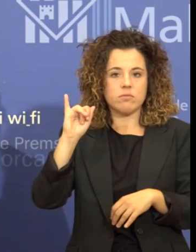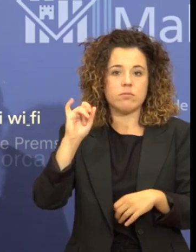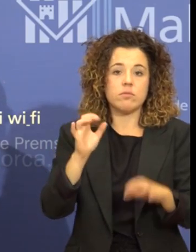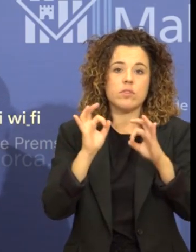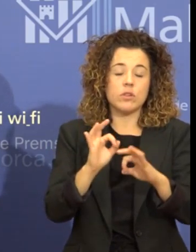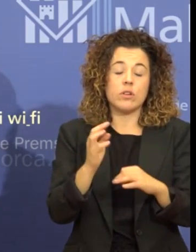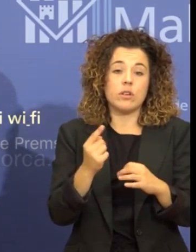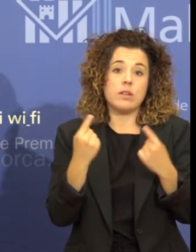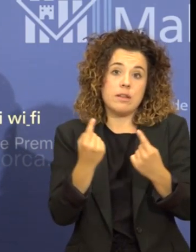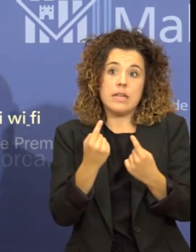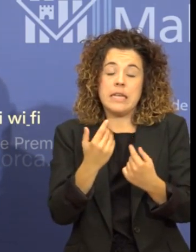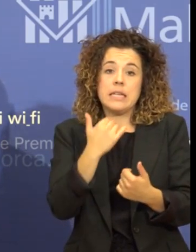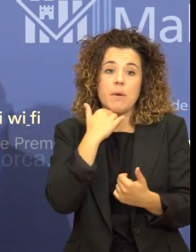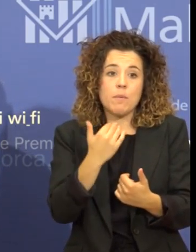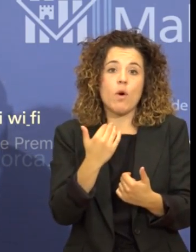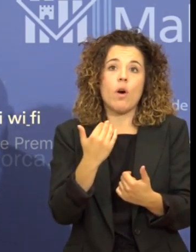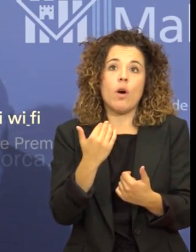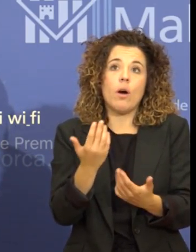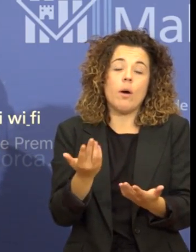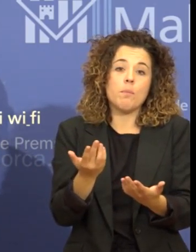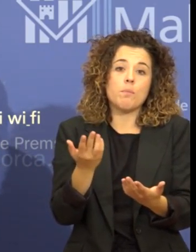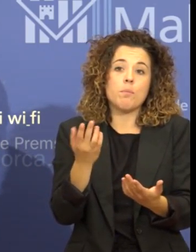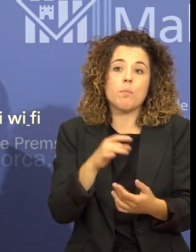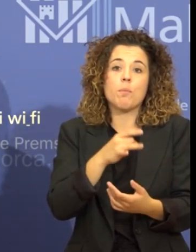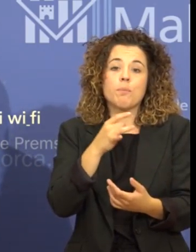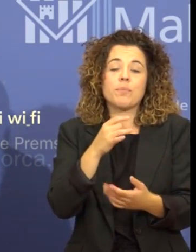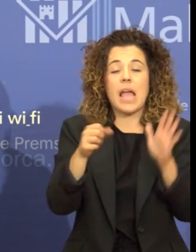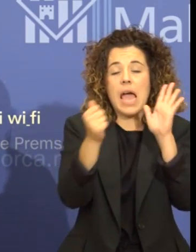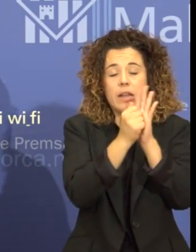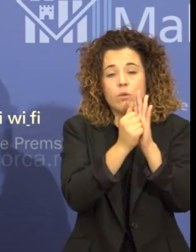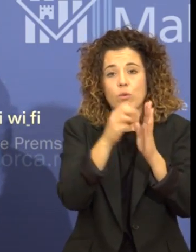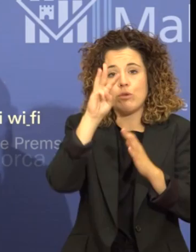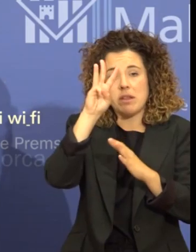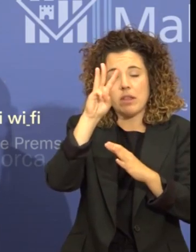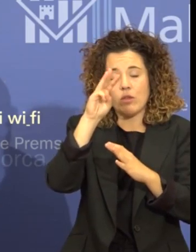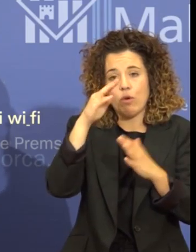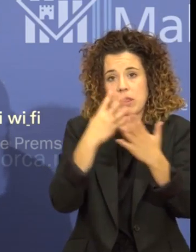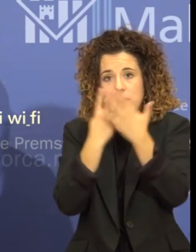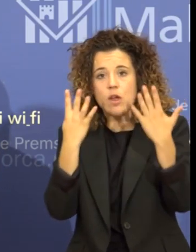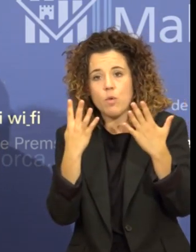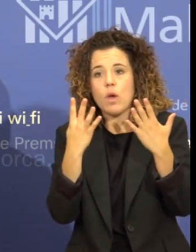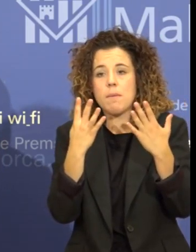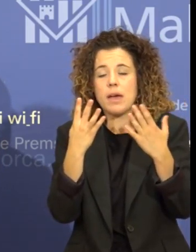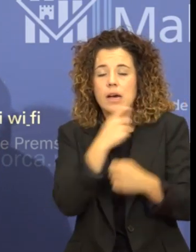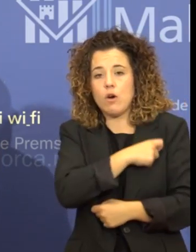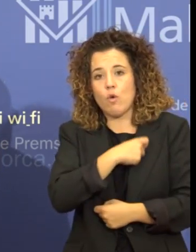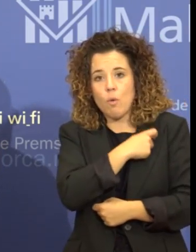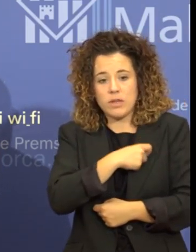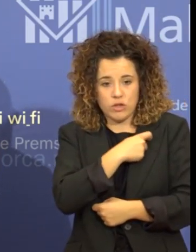de forma clara s'adona el supòsit de l'article 309 del Codi Penal de comissió des delit